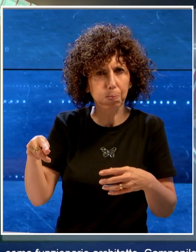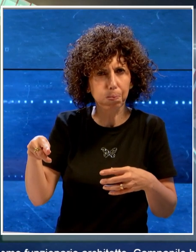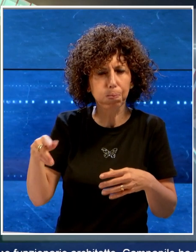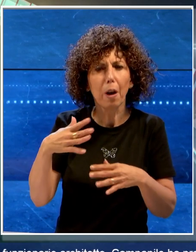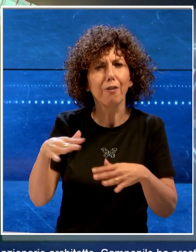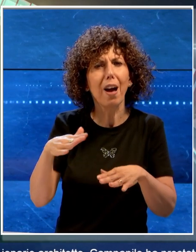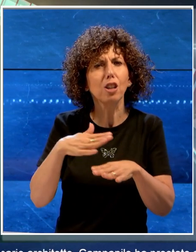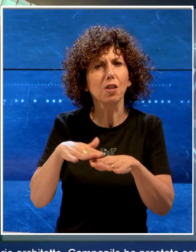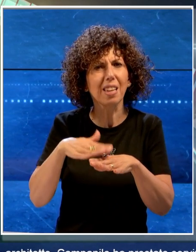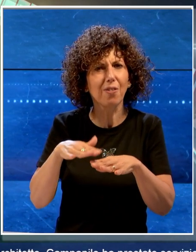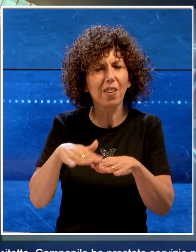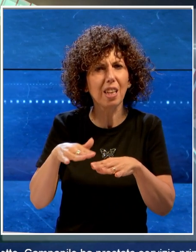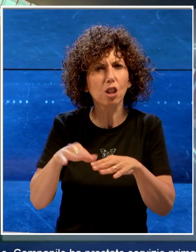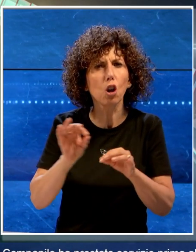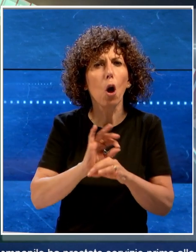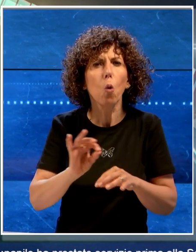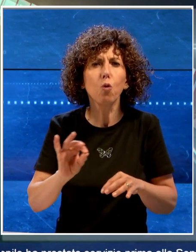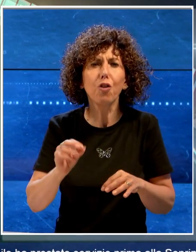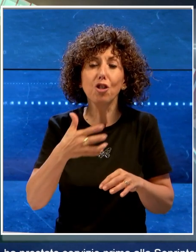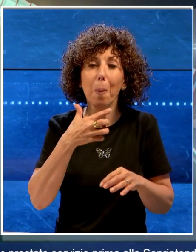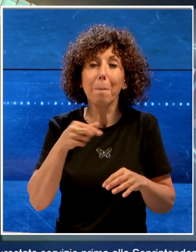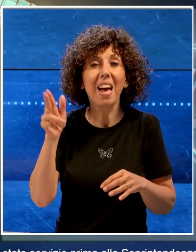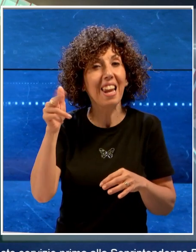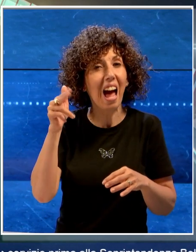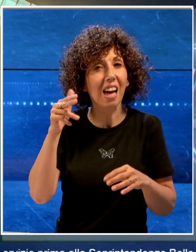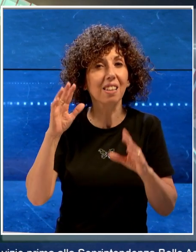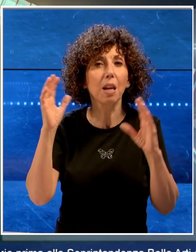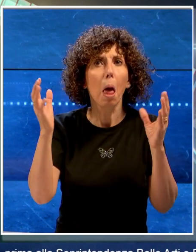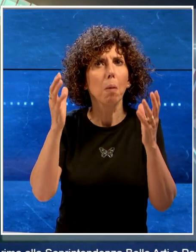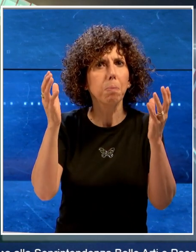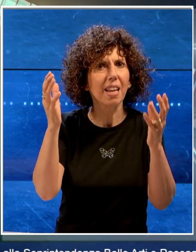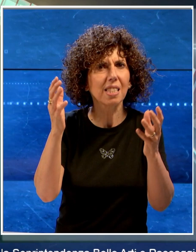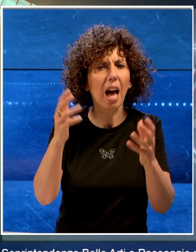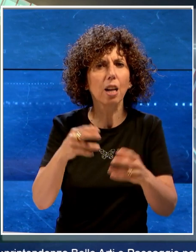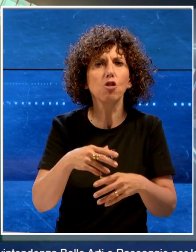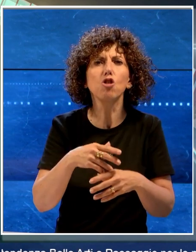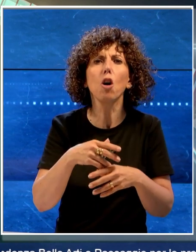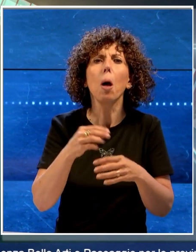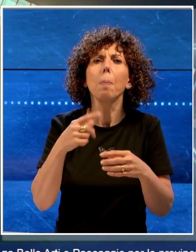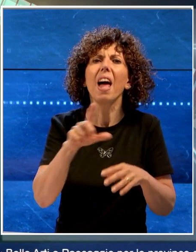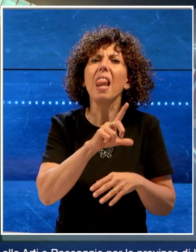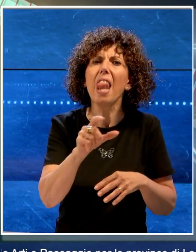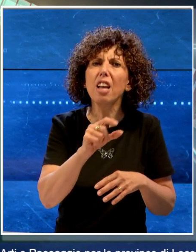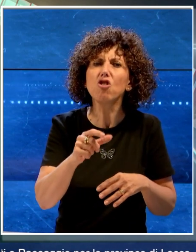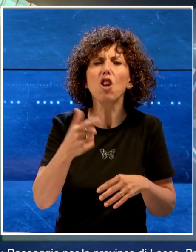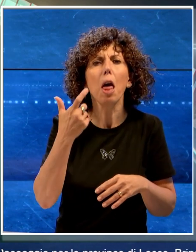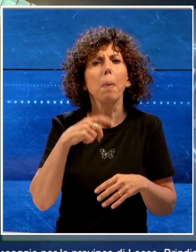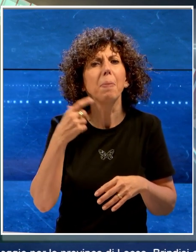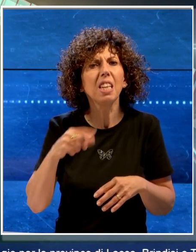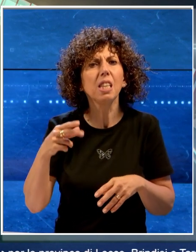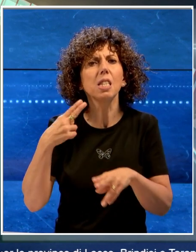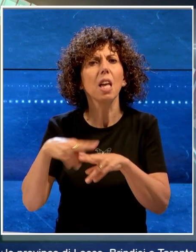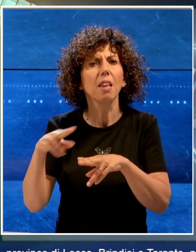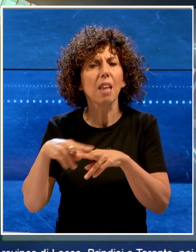prima alla sovrintendenza Belle Arti e Paisaggio per le province di Lecce, Brindisi e